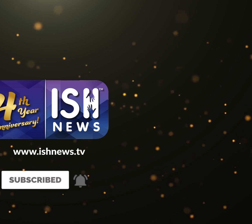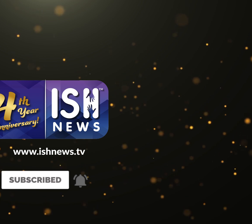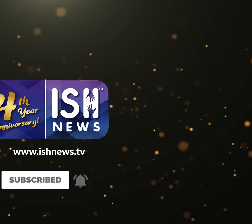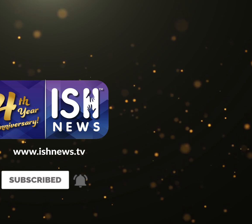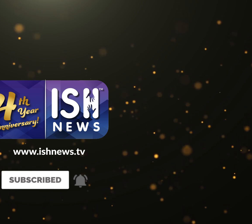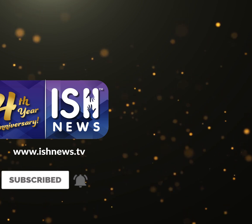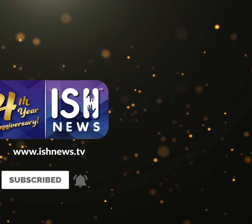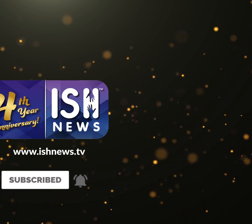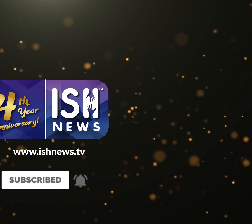झाल झाल